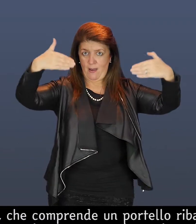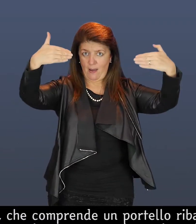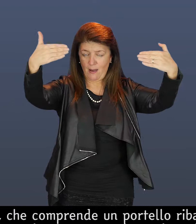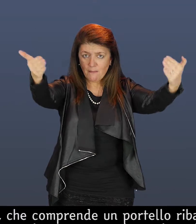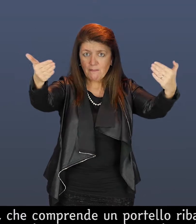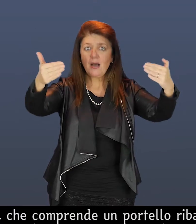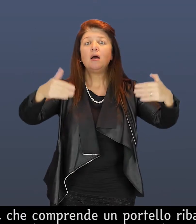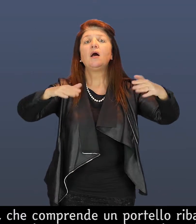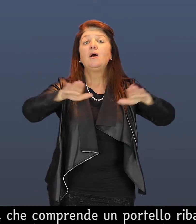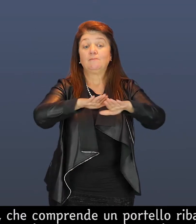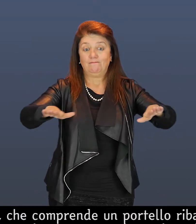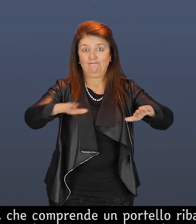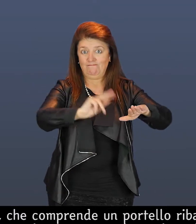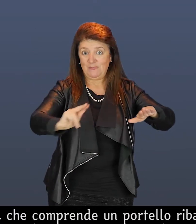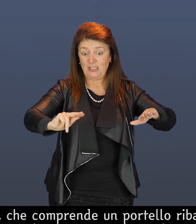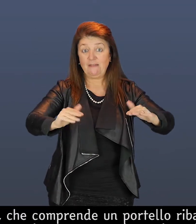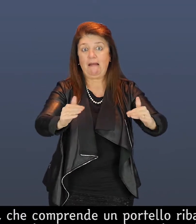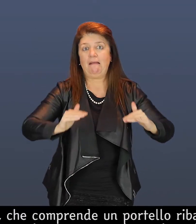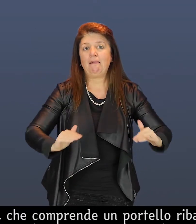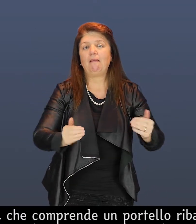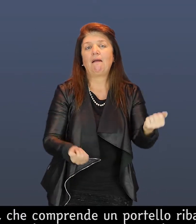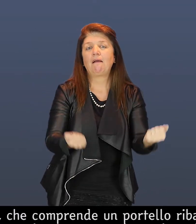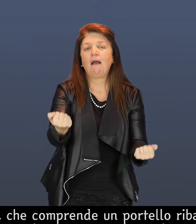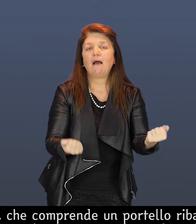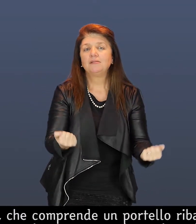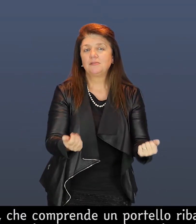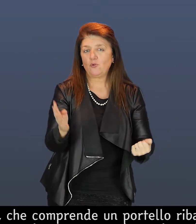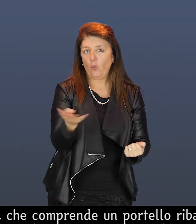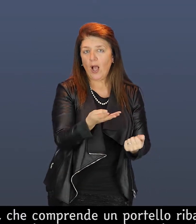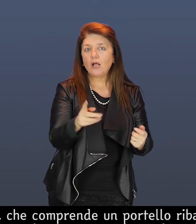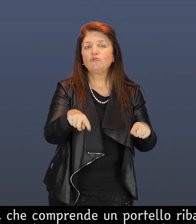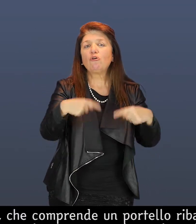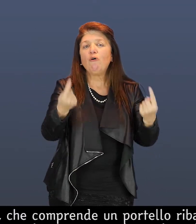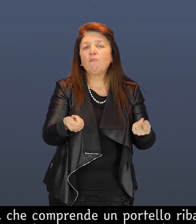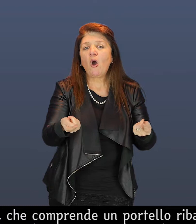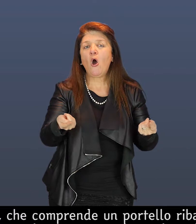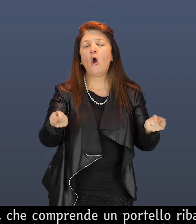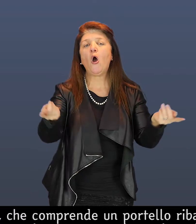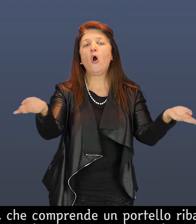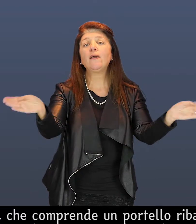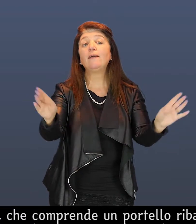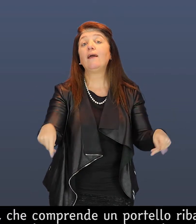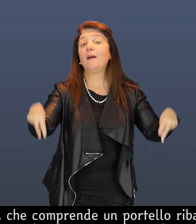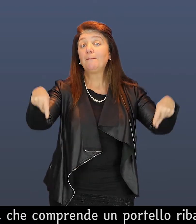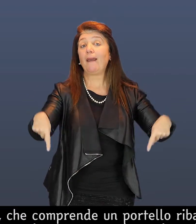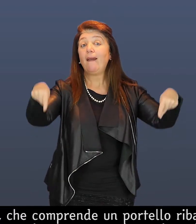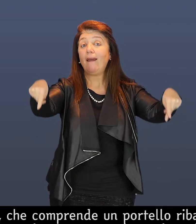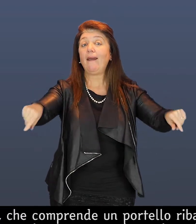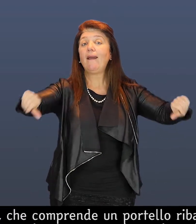poggia su quattro eleganti gambe con forma ad esse che terminano con piedino a zoccolo